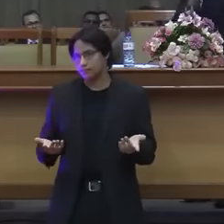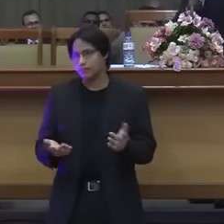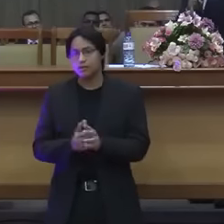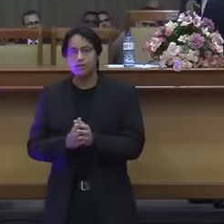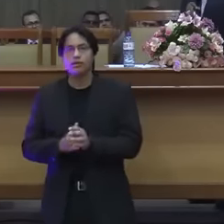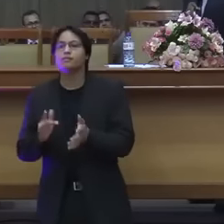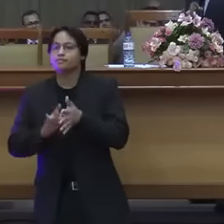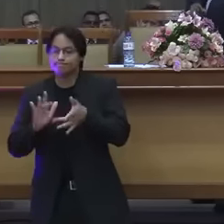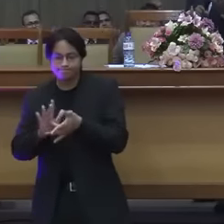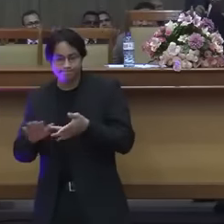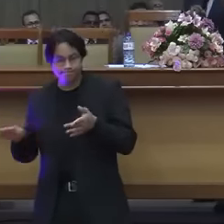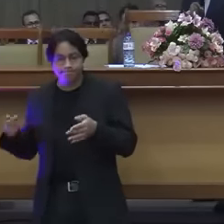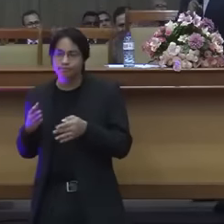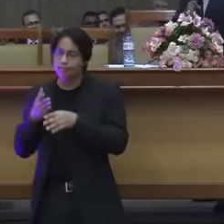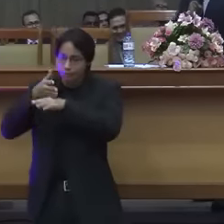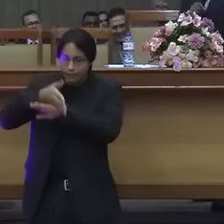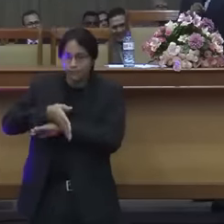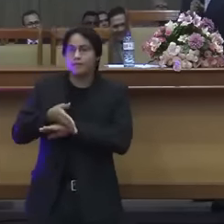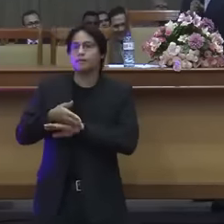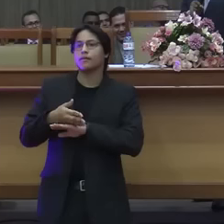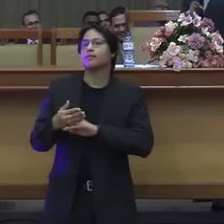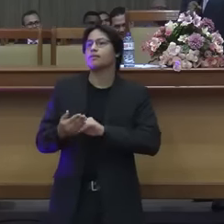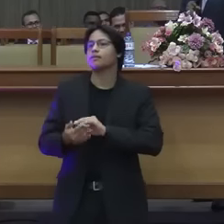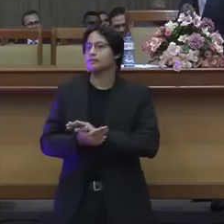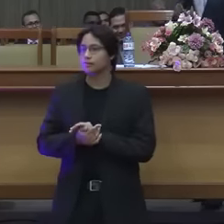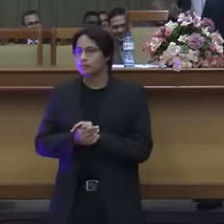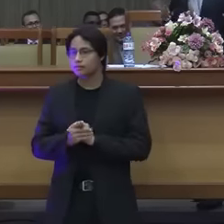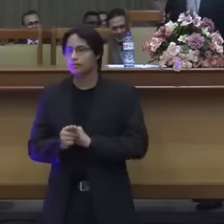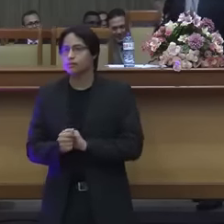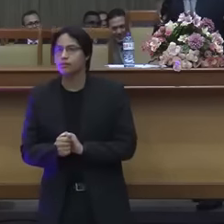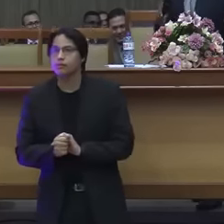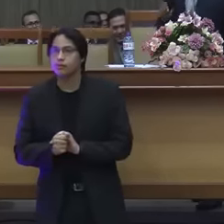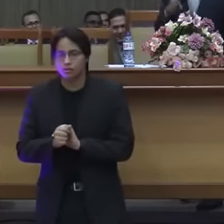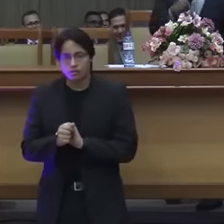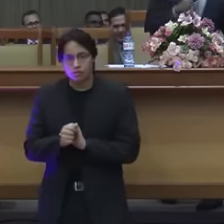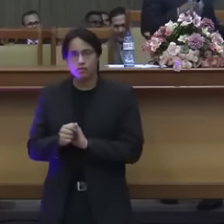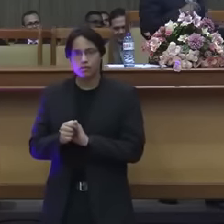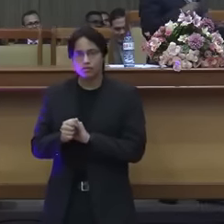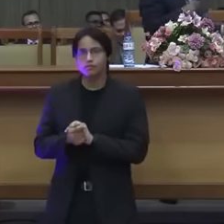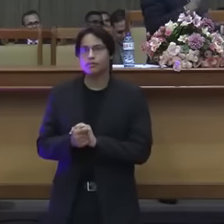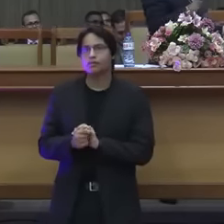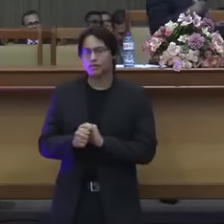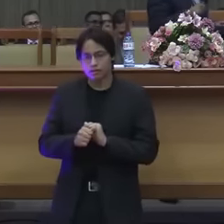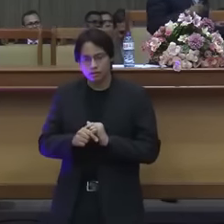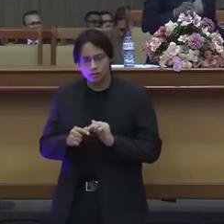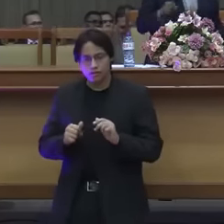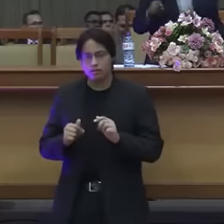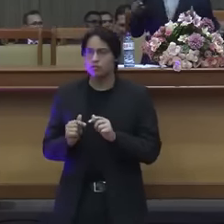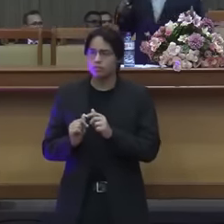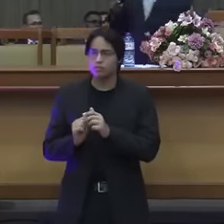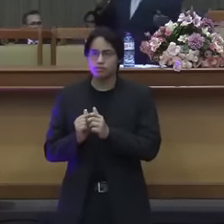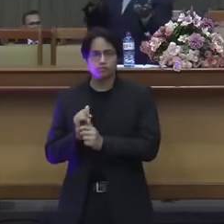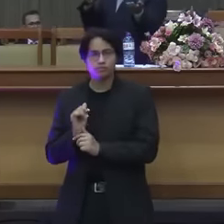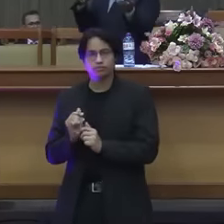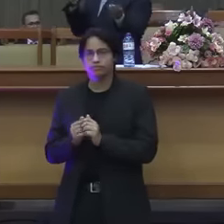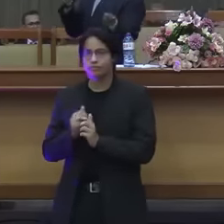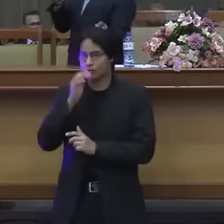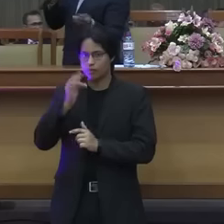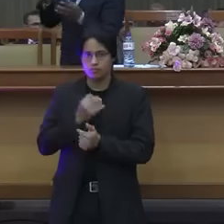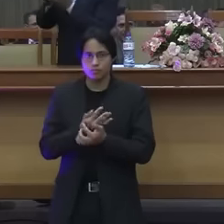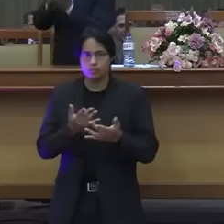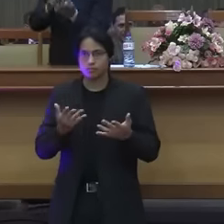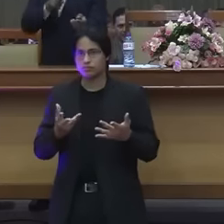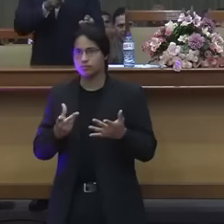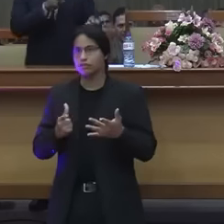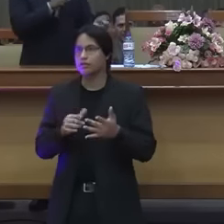quando entrou na Seara mas os discípulos que eles foram saindo do meio da roça que eles foram saindo com um monte de espiga na